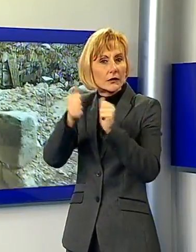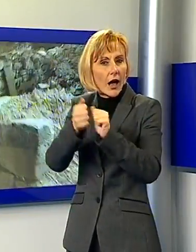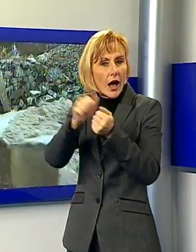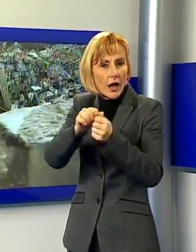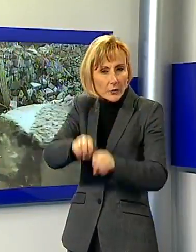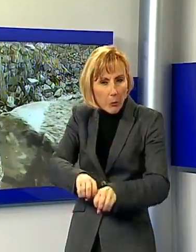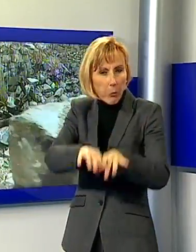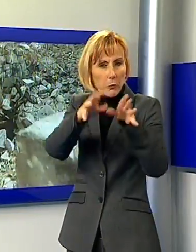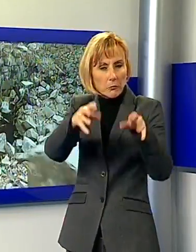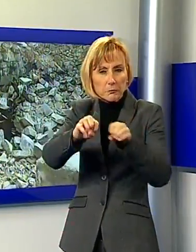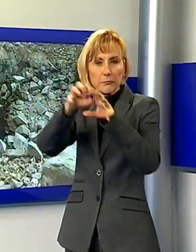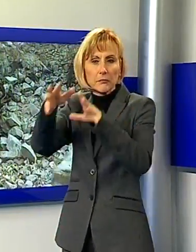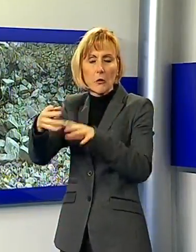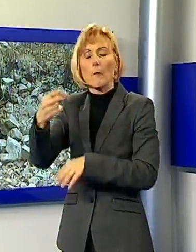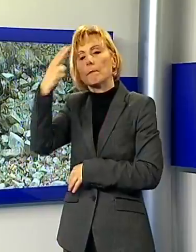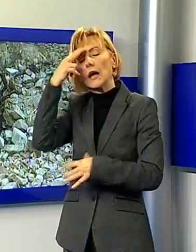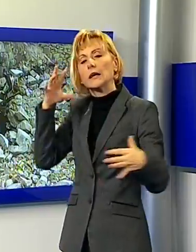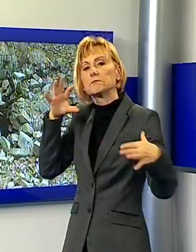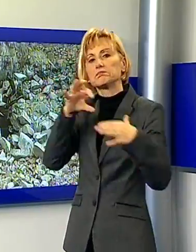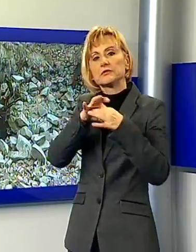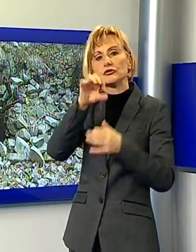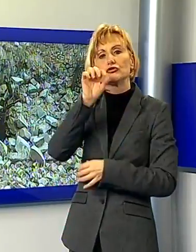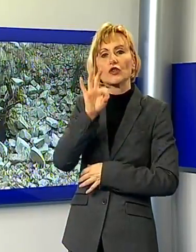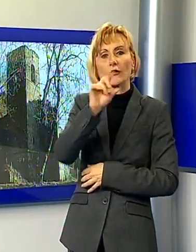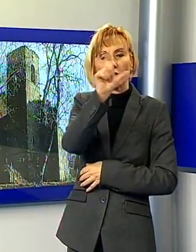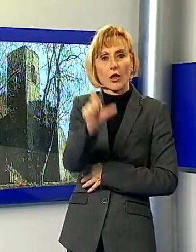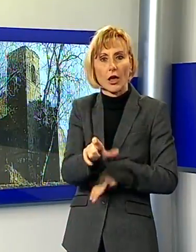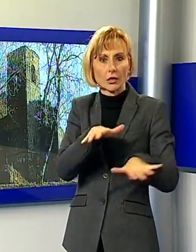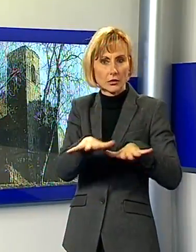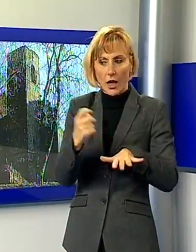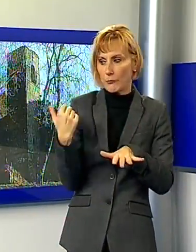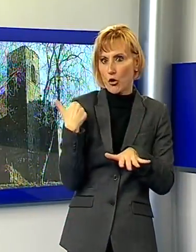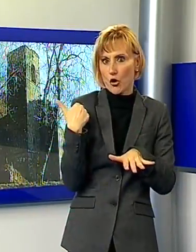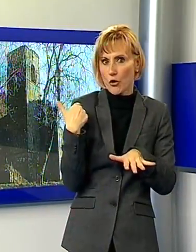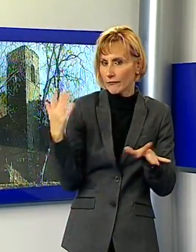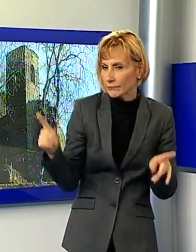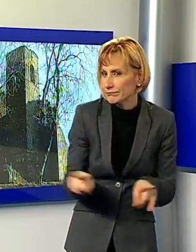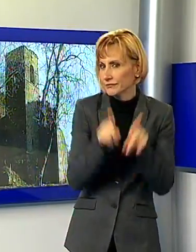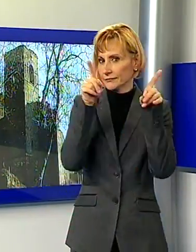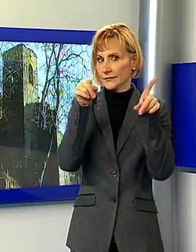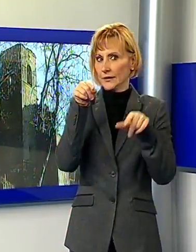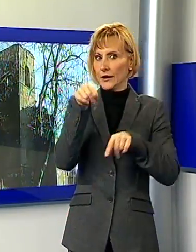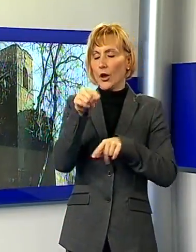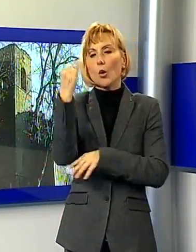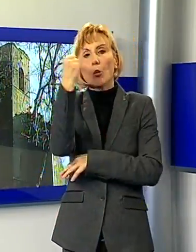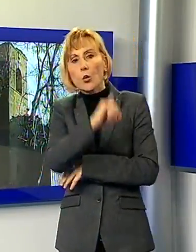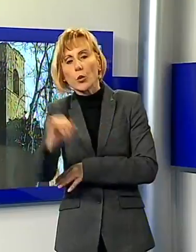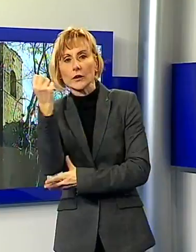sisma del centro Italia L'ultimo baluardo, quasi a guardia di questo antico paese è la Torre Campanaria